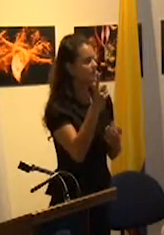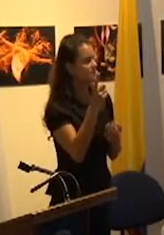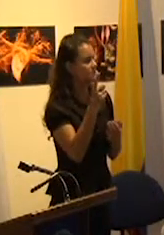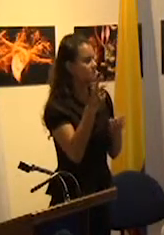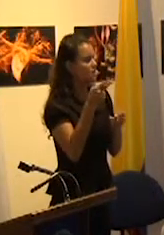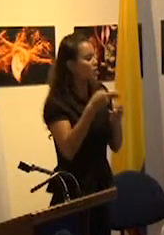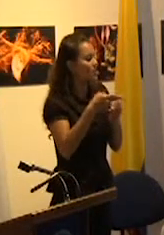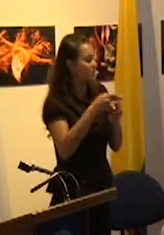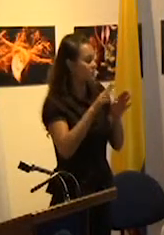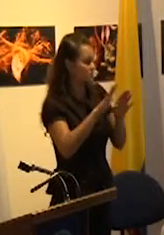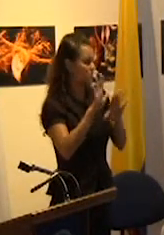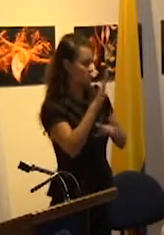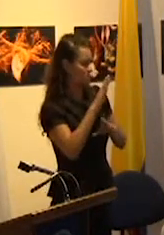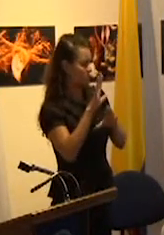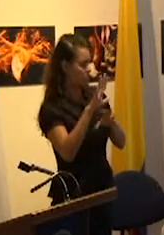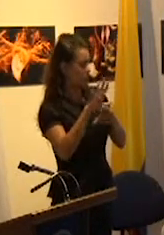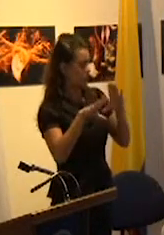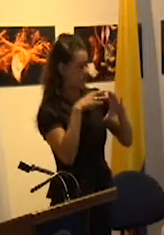corte neoliberal